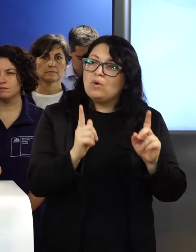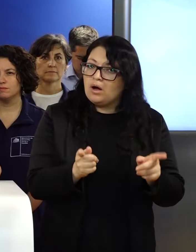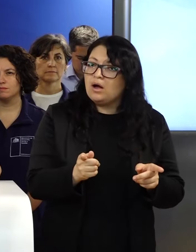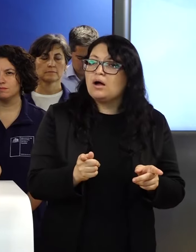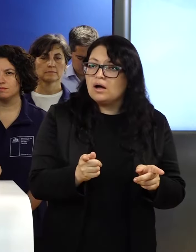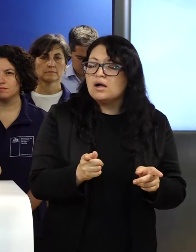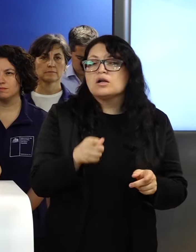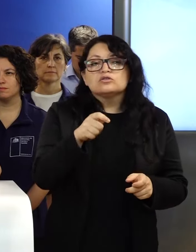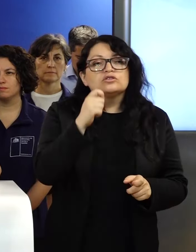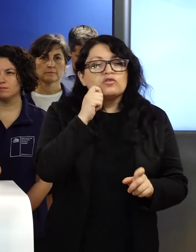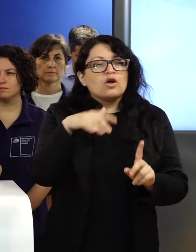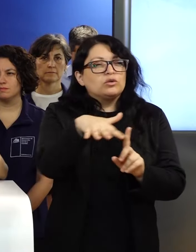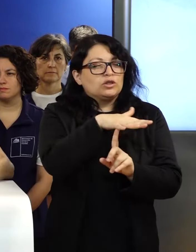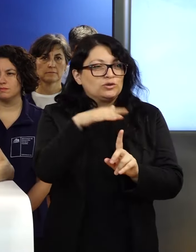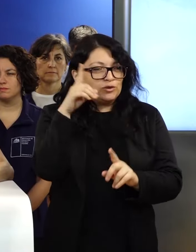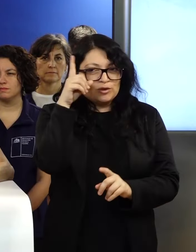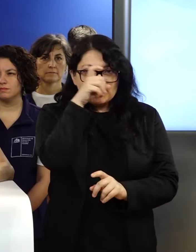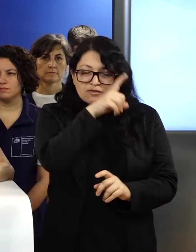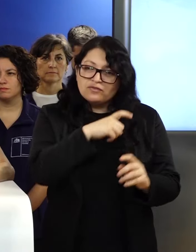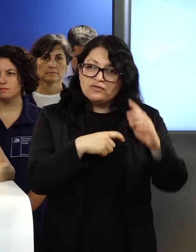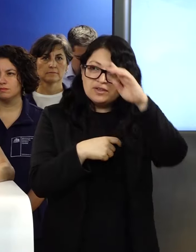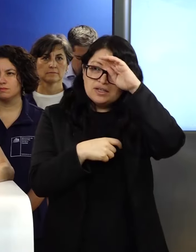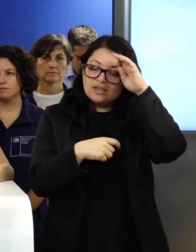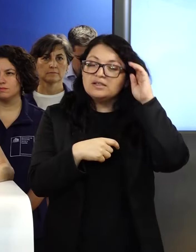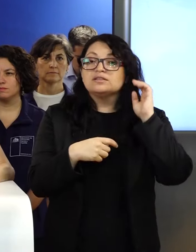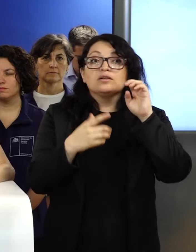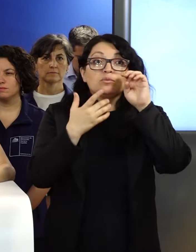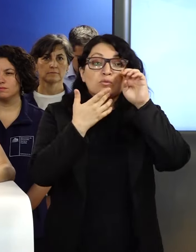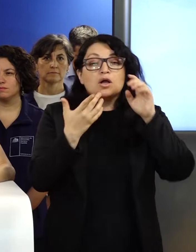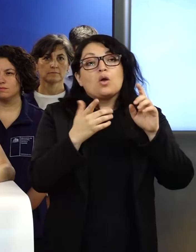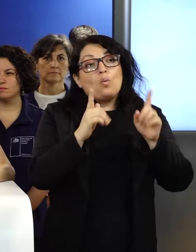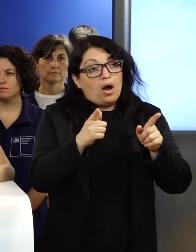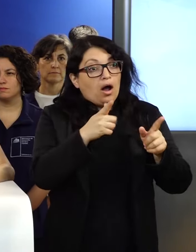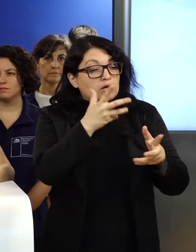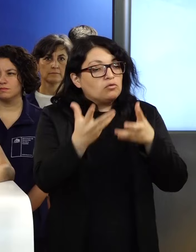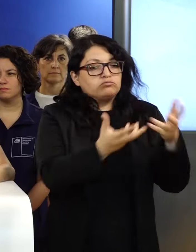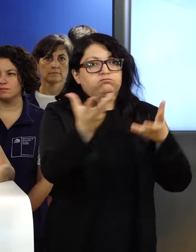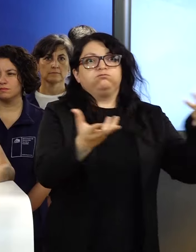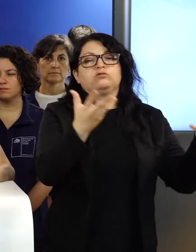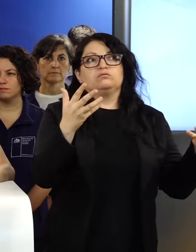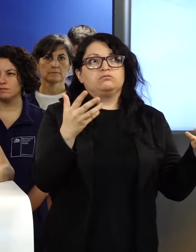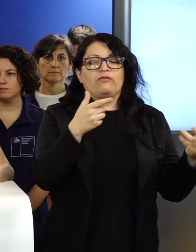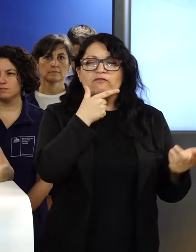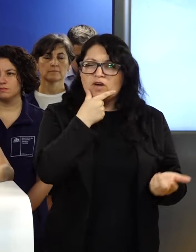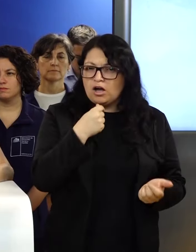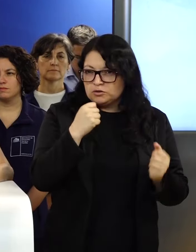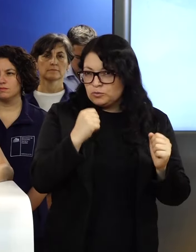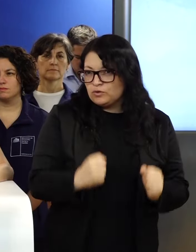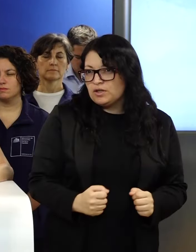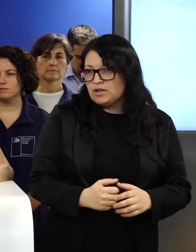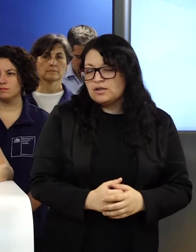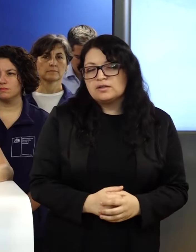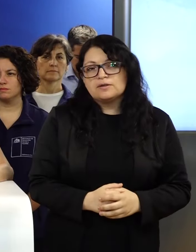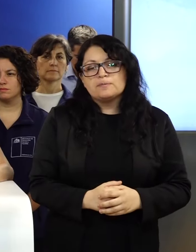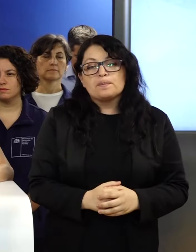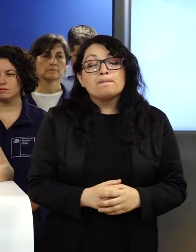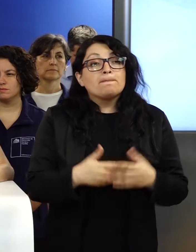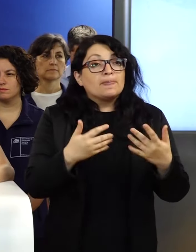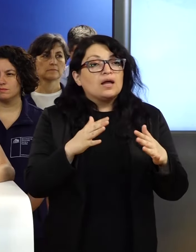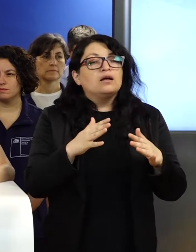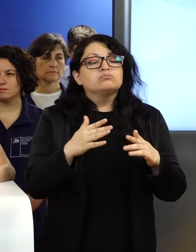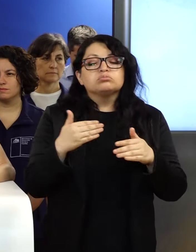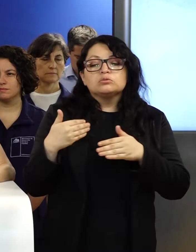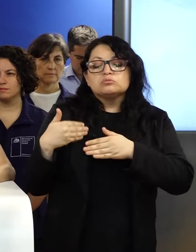condiciones complejas en que el fuego se puede extender con facilidad. A partir de los